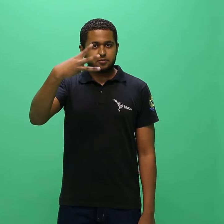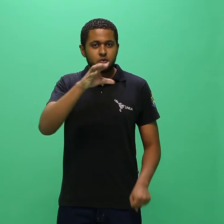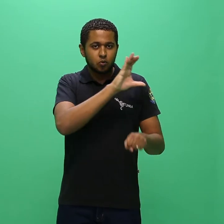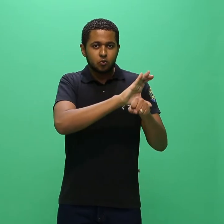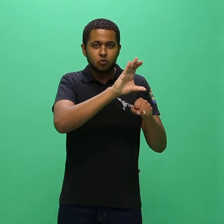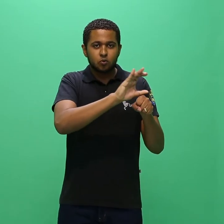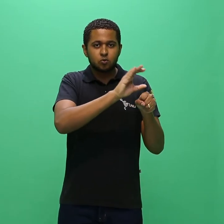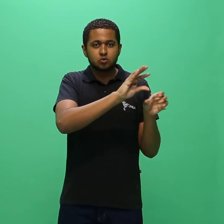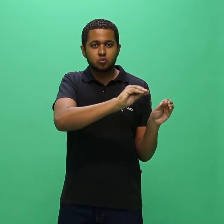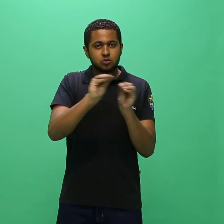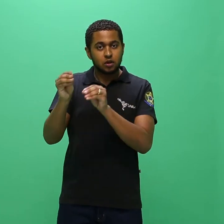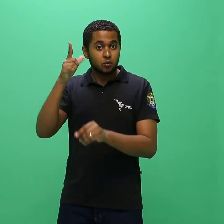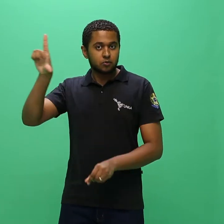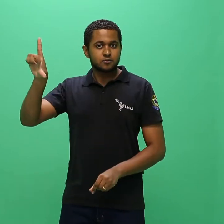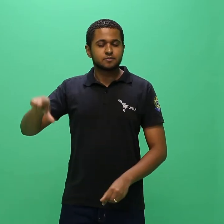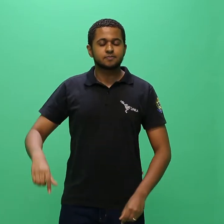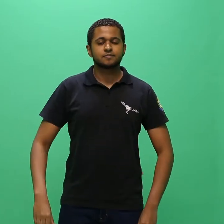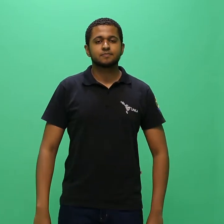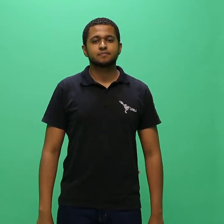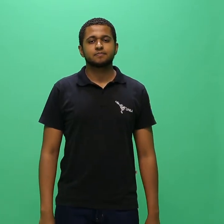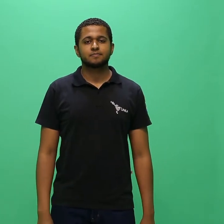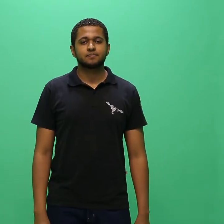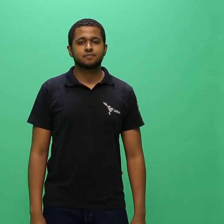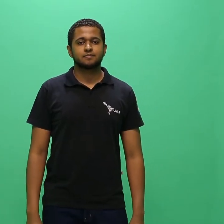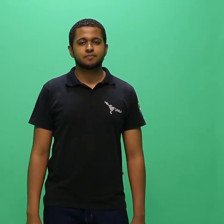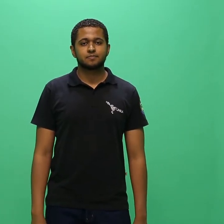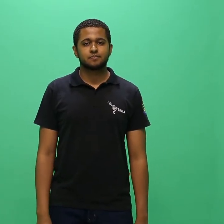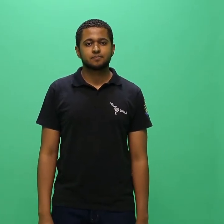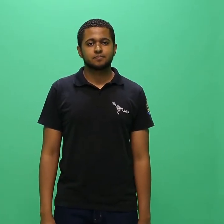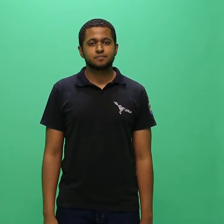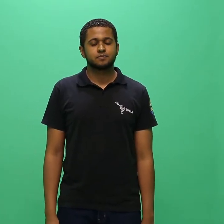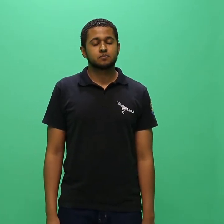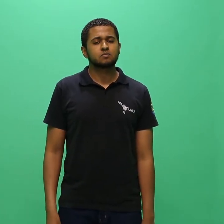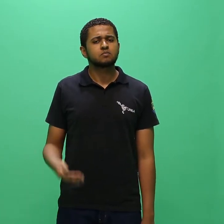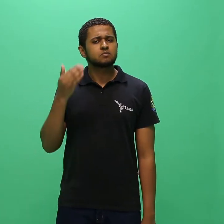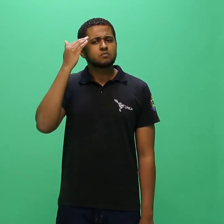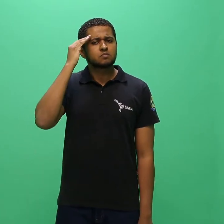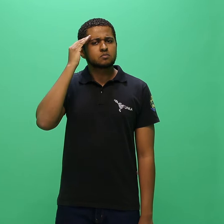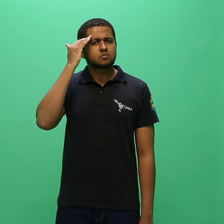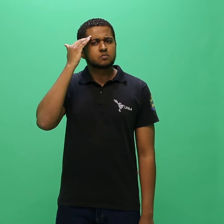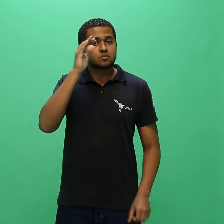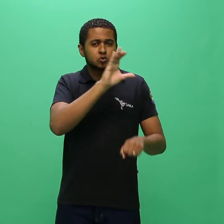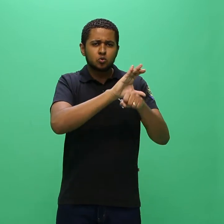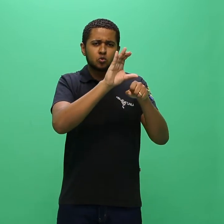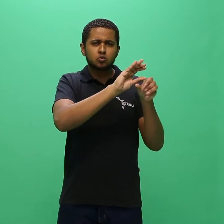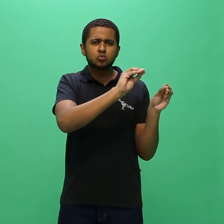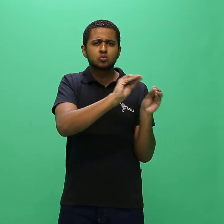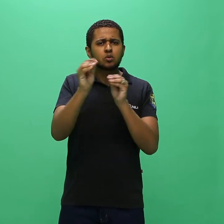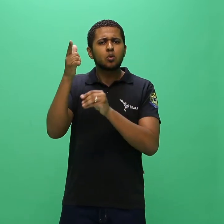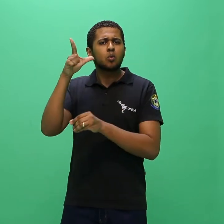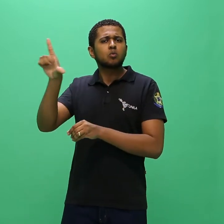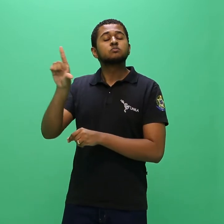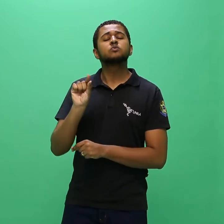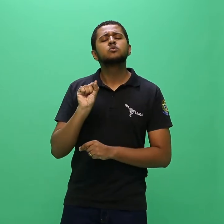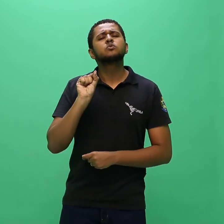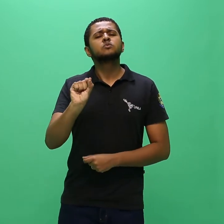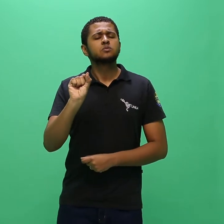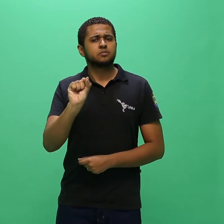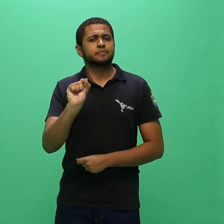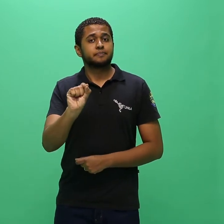Reopção de Curso. 3.1. Entende-se por Reopção de Curso o processo em